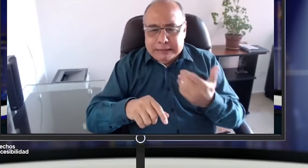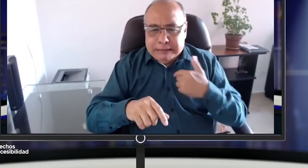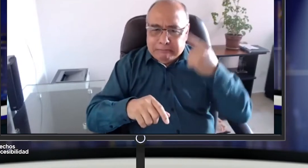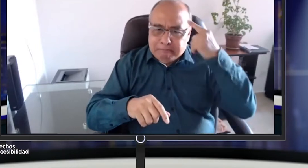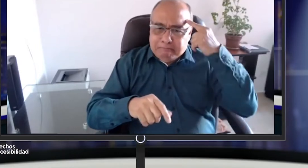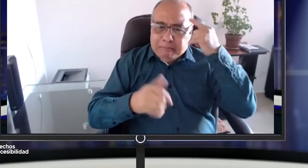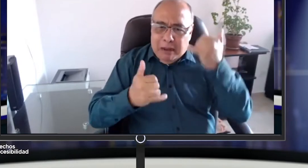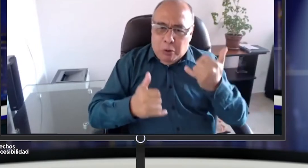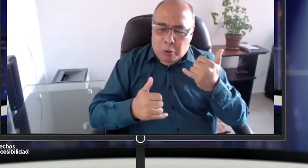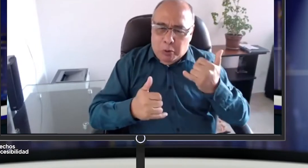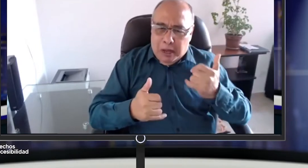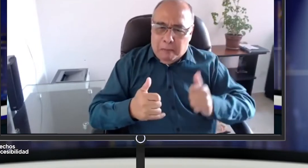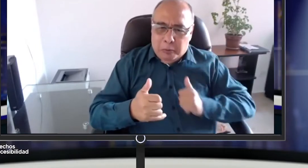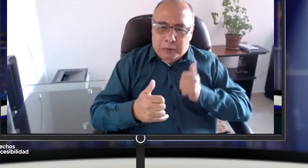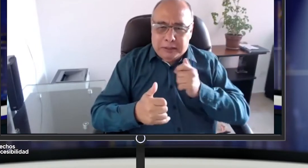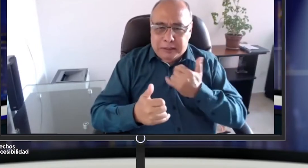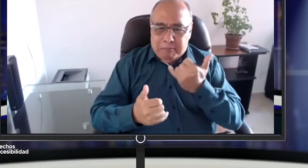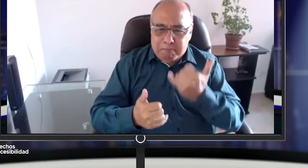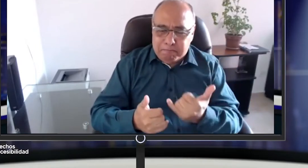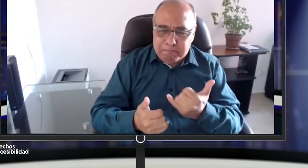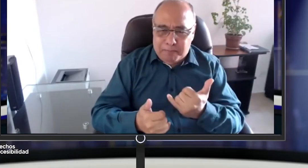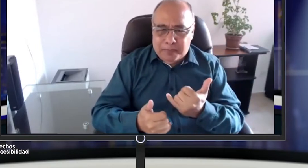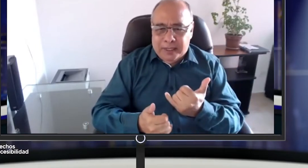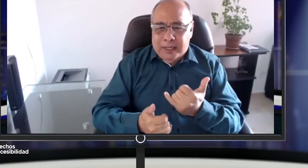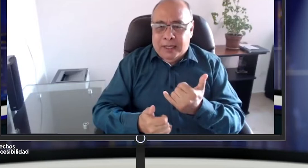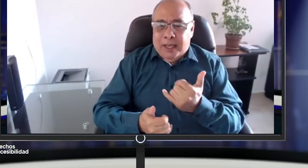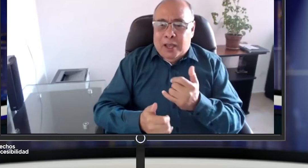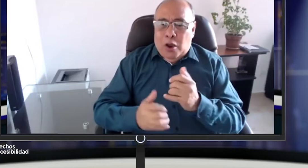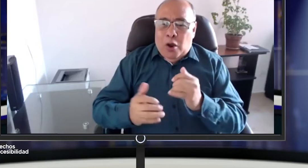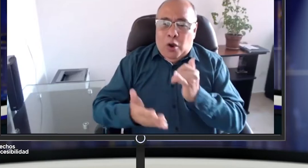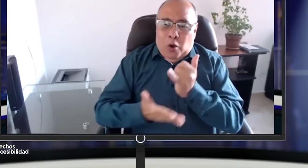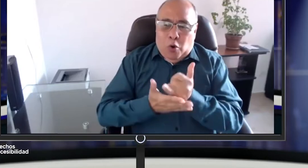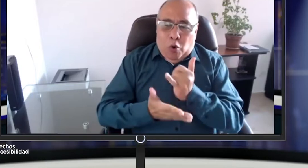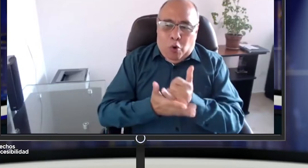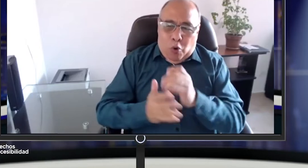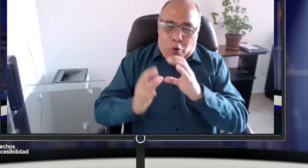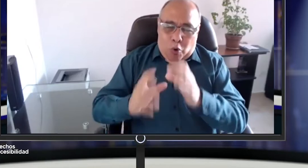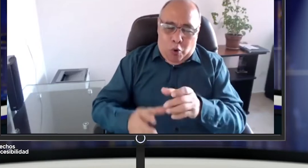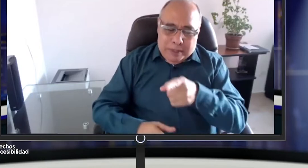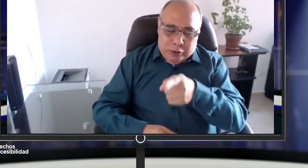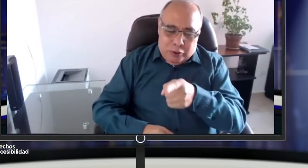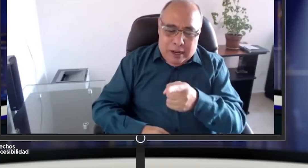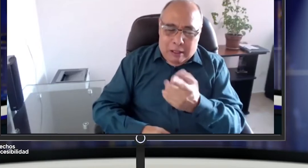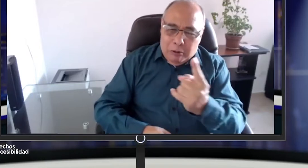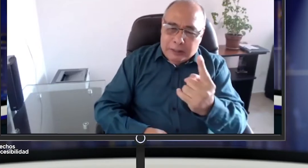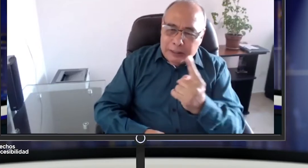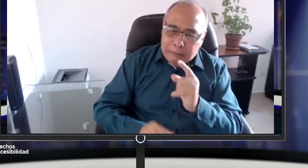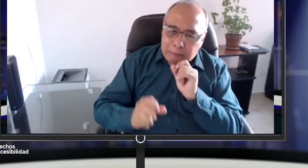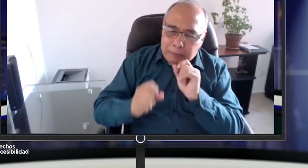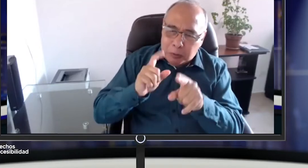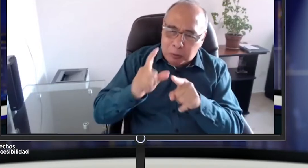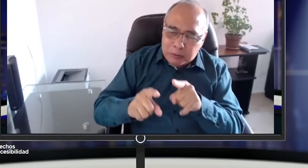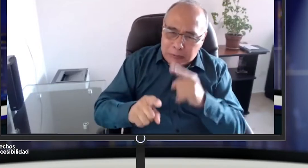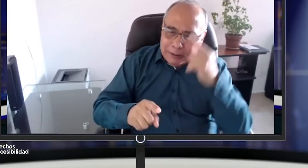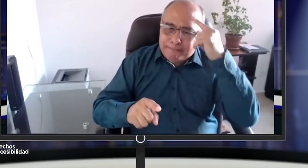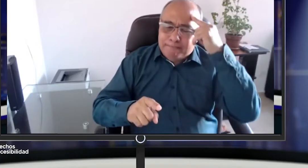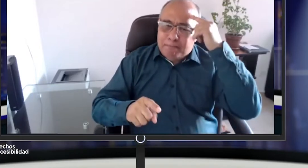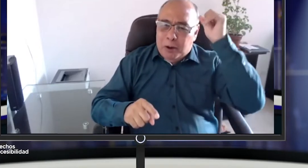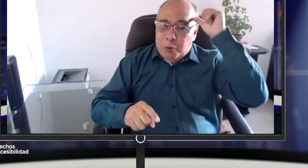señas y además de eso pues ya que están acá quisiera aprovechar para preguntarle al comisionado José